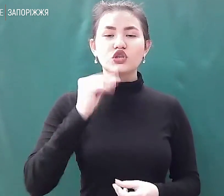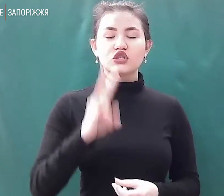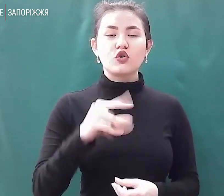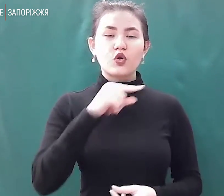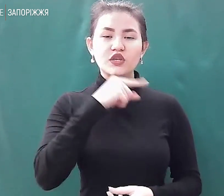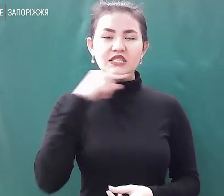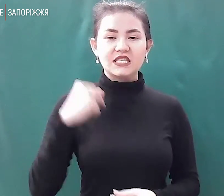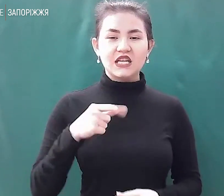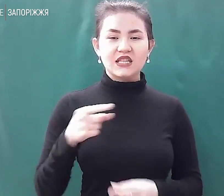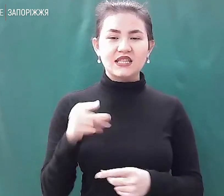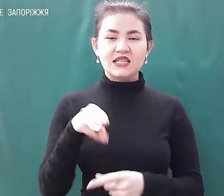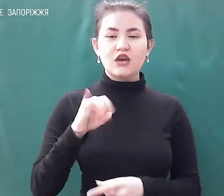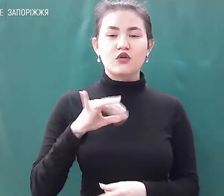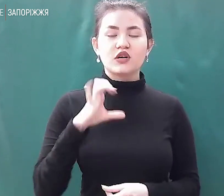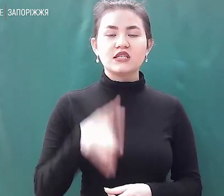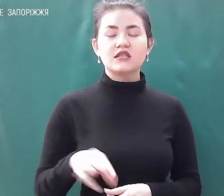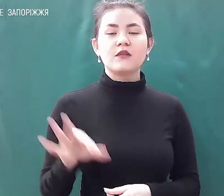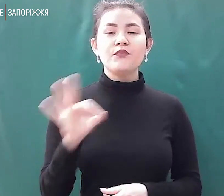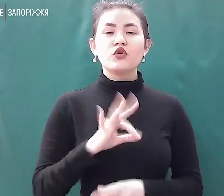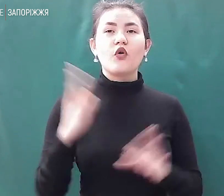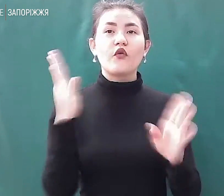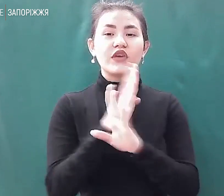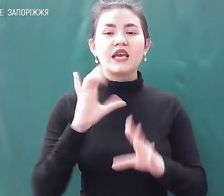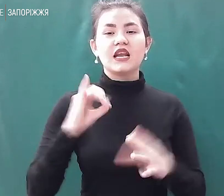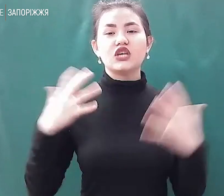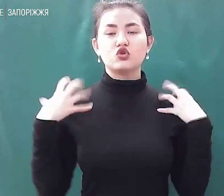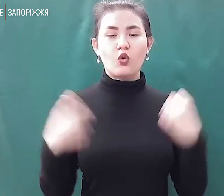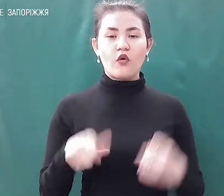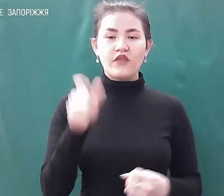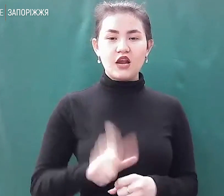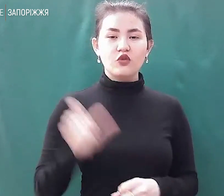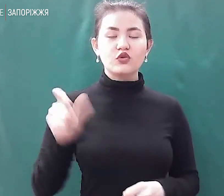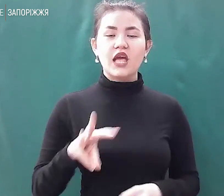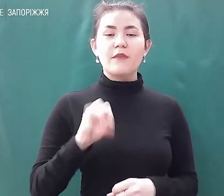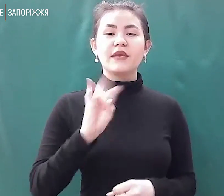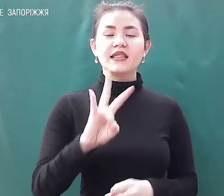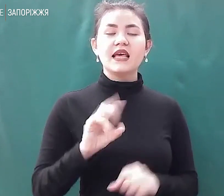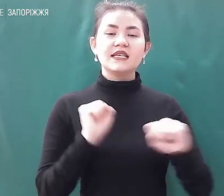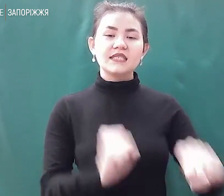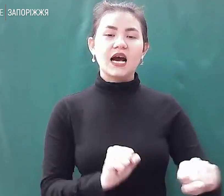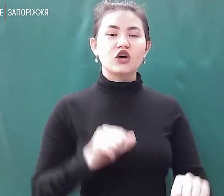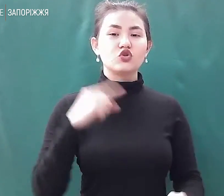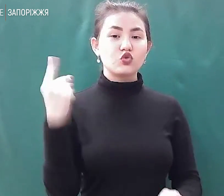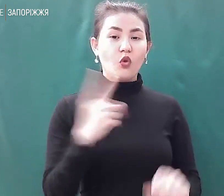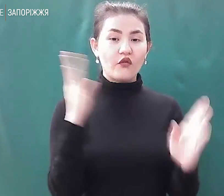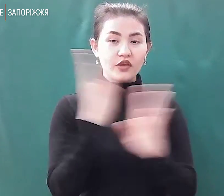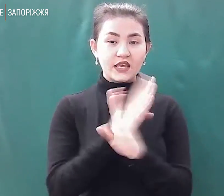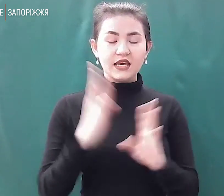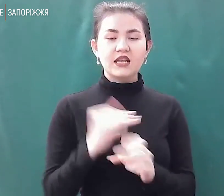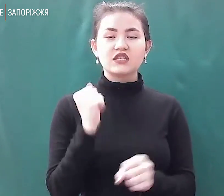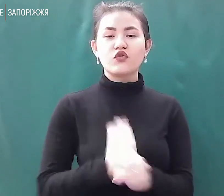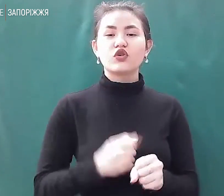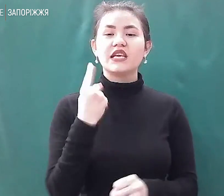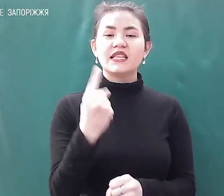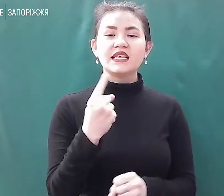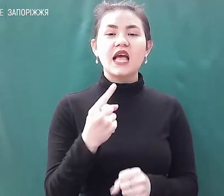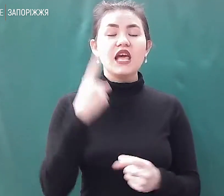проти довкілля та здоров'я людей, Мінзахисту довкілля створено єдину інформаційну платформу.